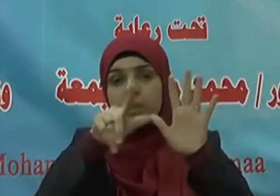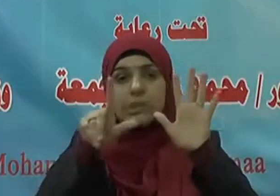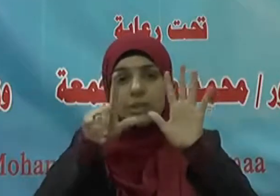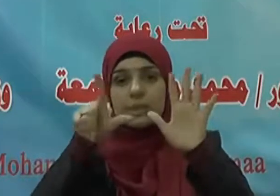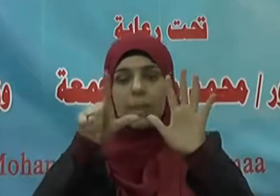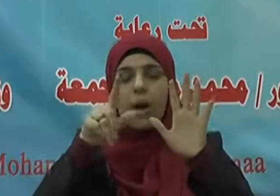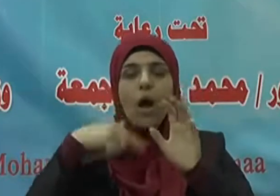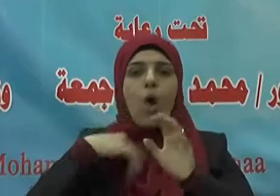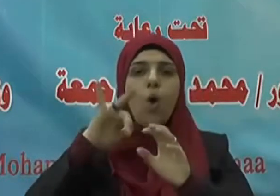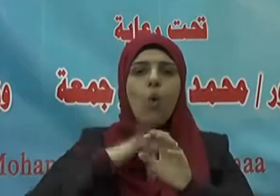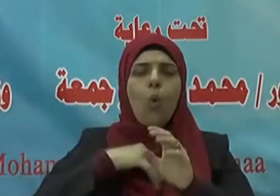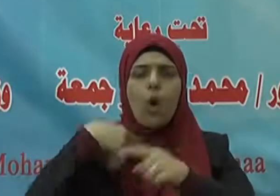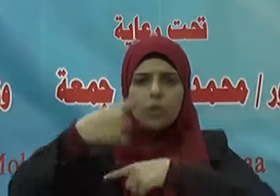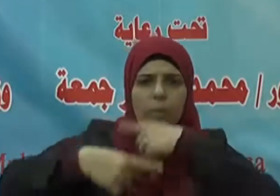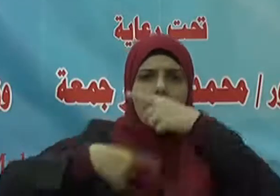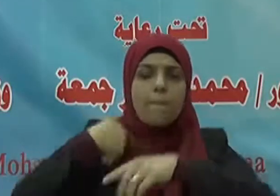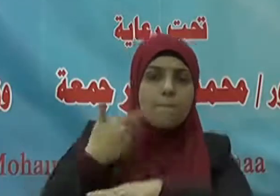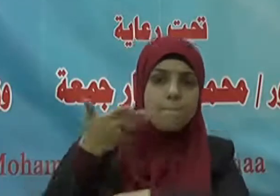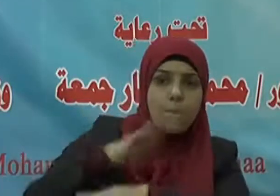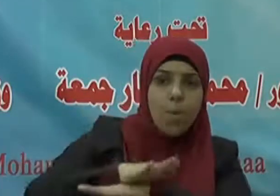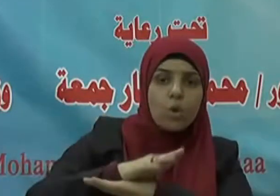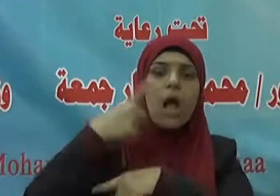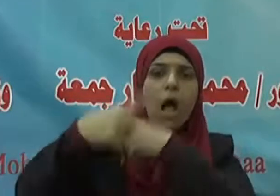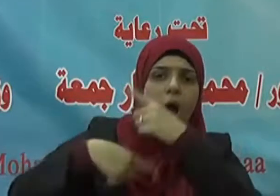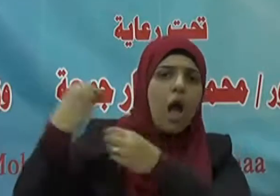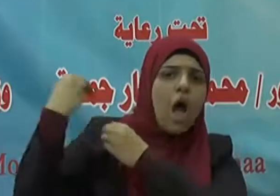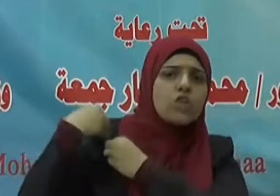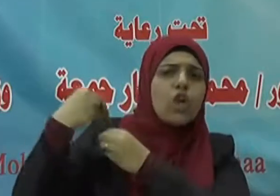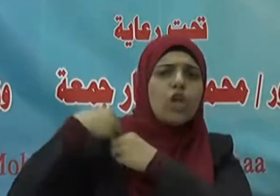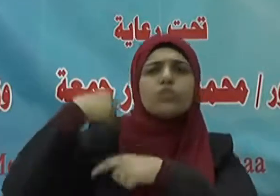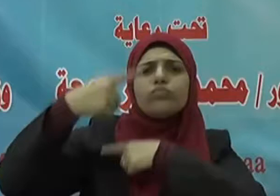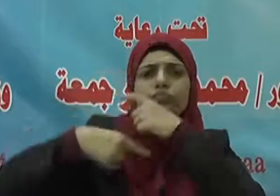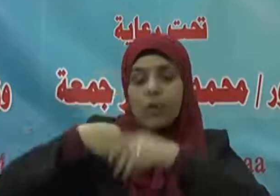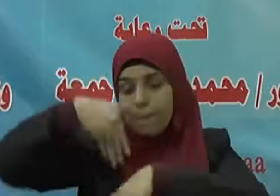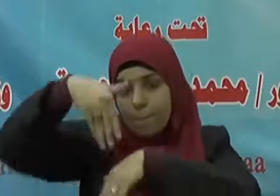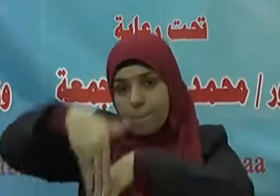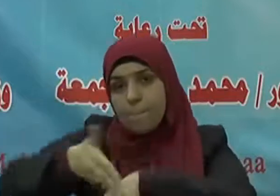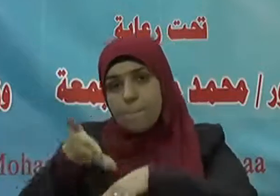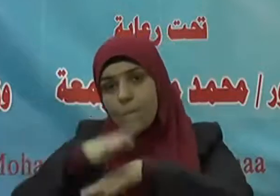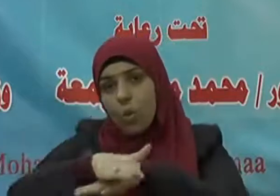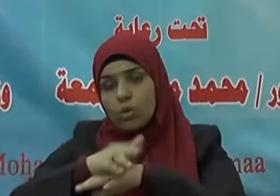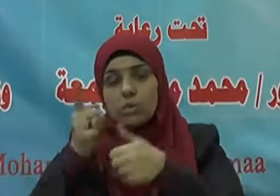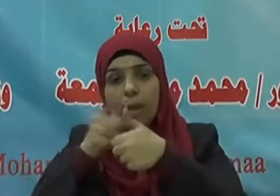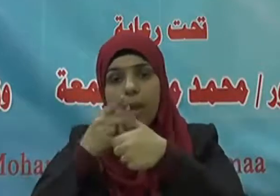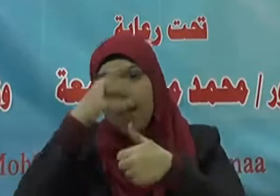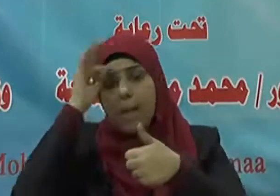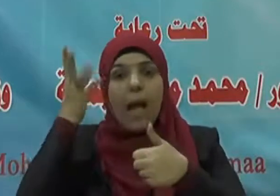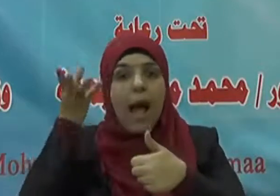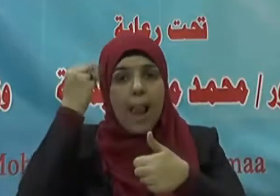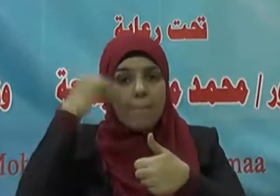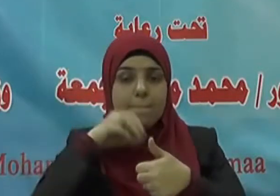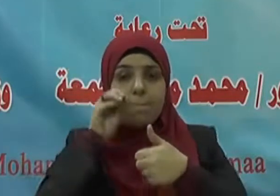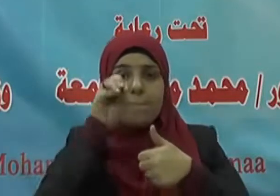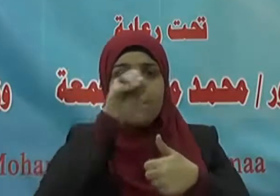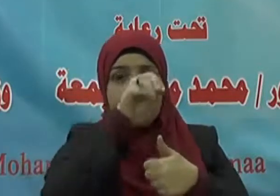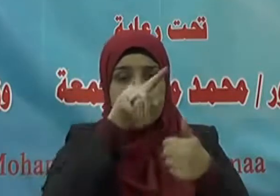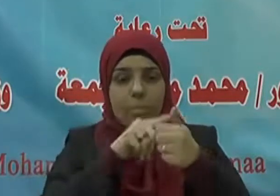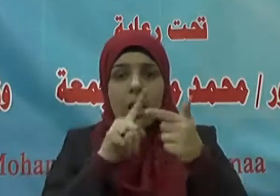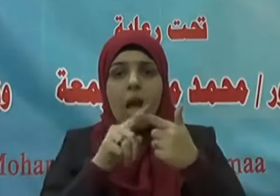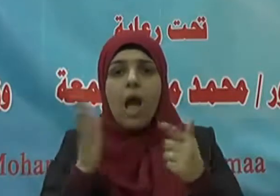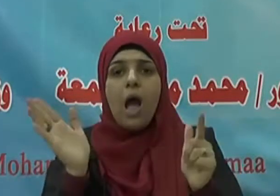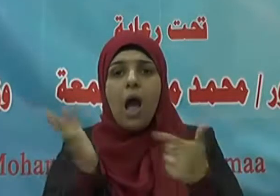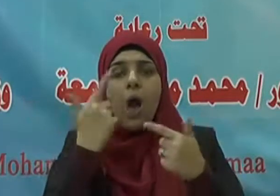يجري للعبد أجرهن من بعد موته وهو في قبره من علَّم علما